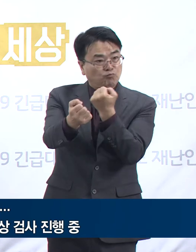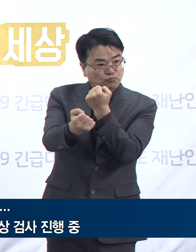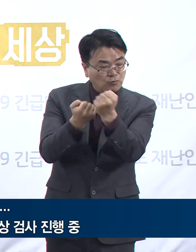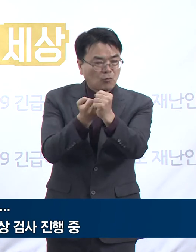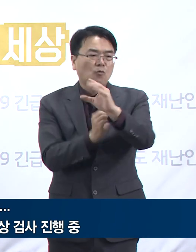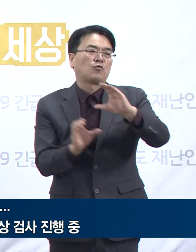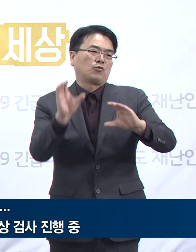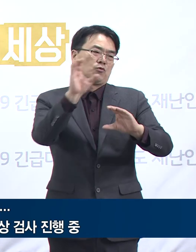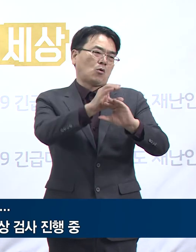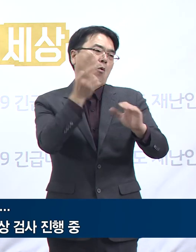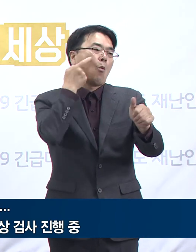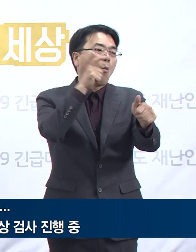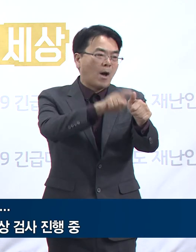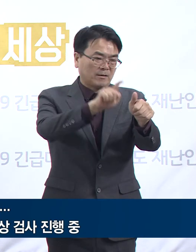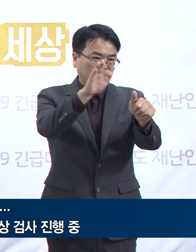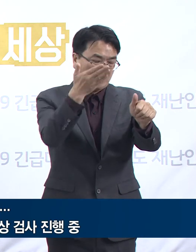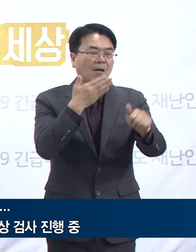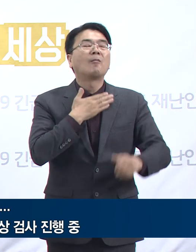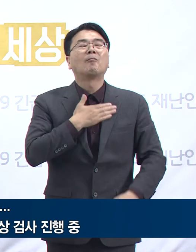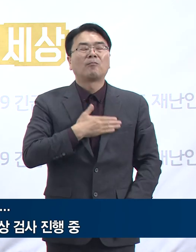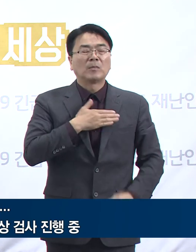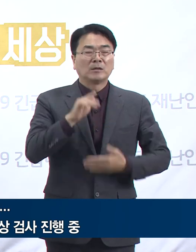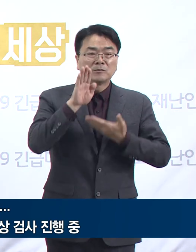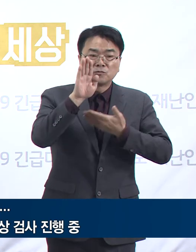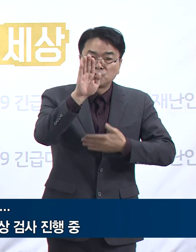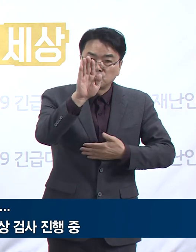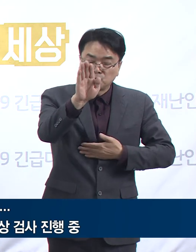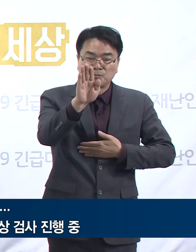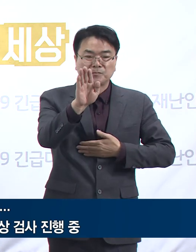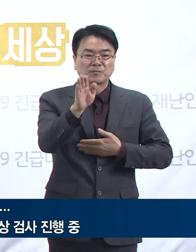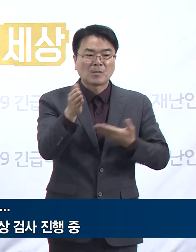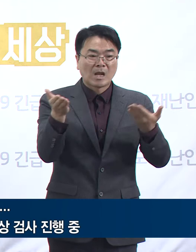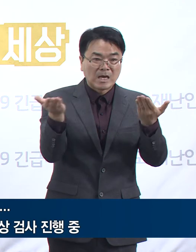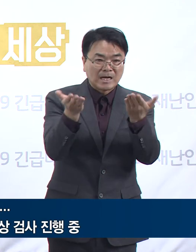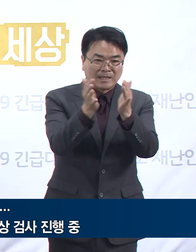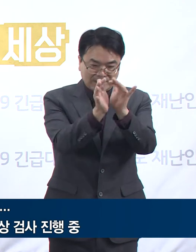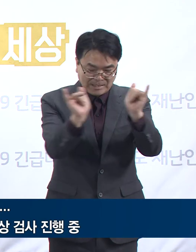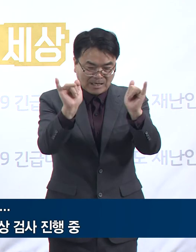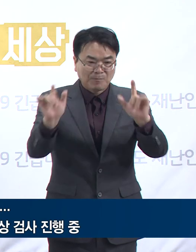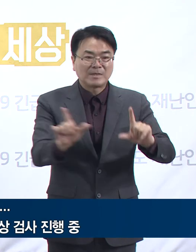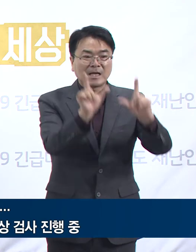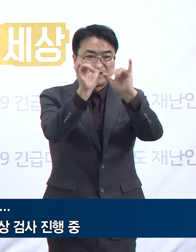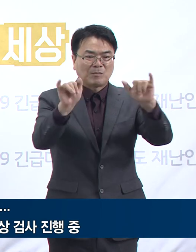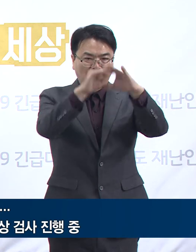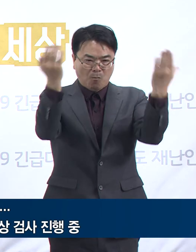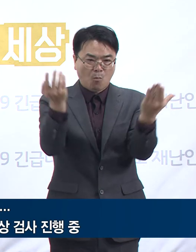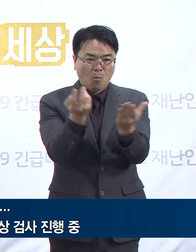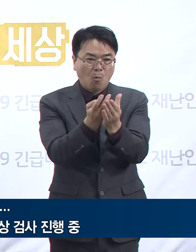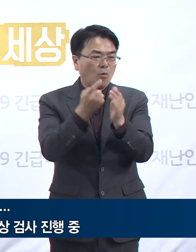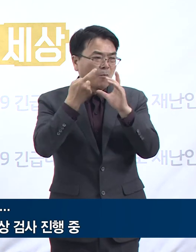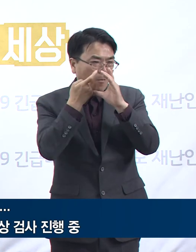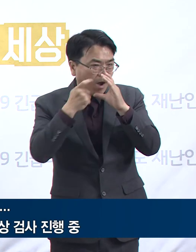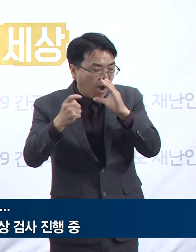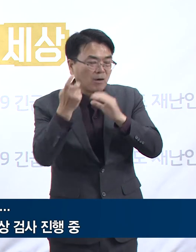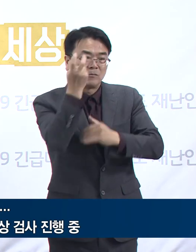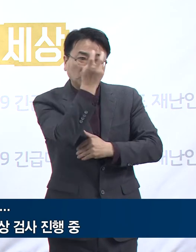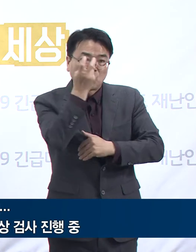요양원은 첫 확진자 발생 이후에 직원 및 입소자 전원을 전수검사였고 그 중